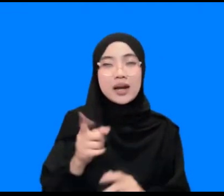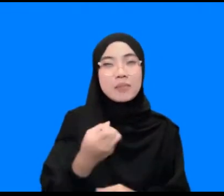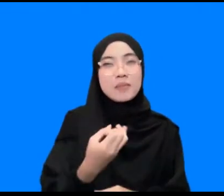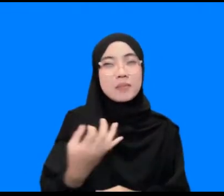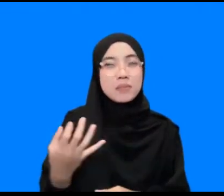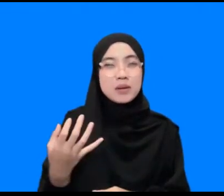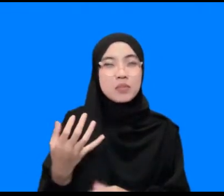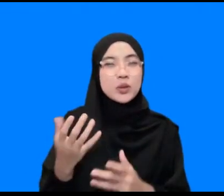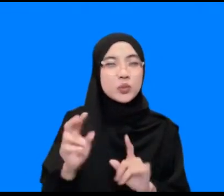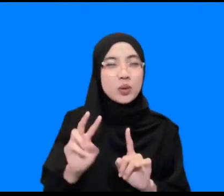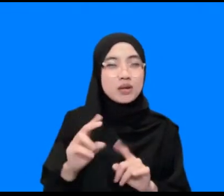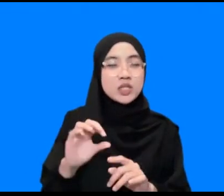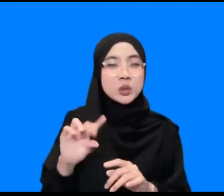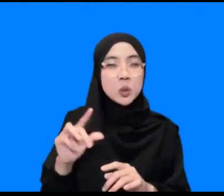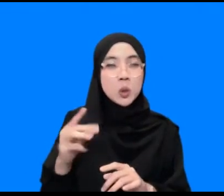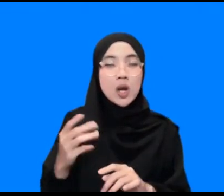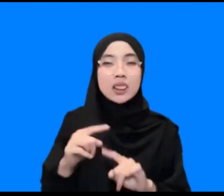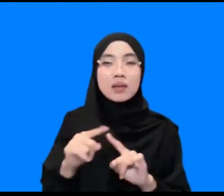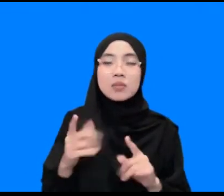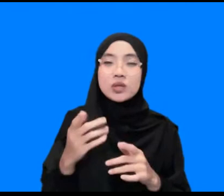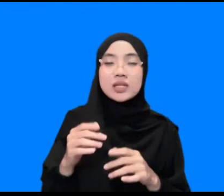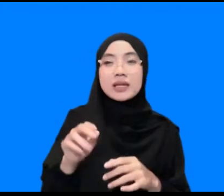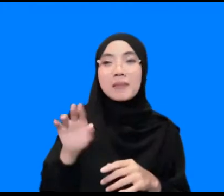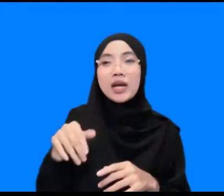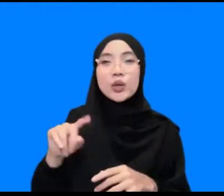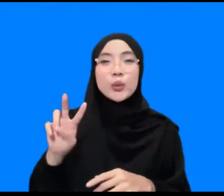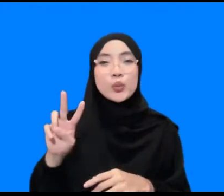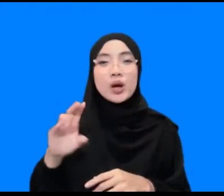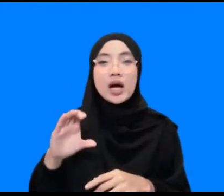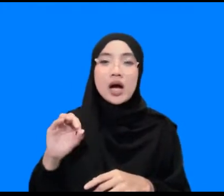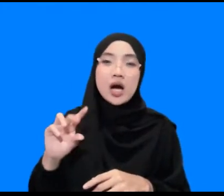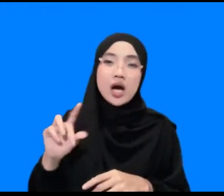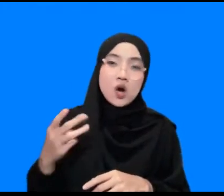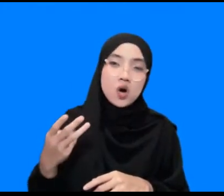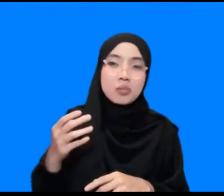core ya 12 core tapi yang dipakai hanya dua core atau tiga core